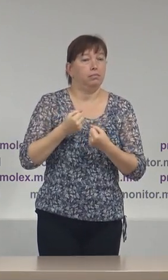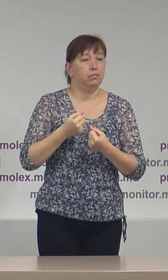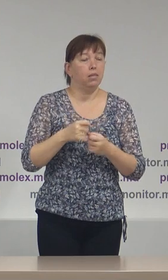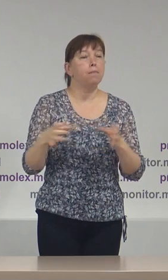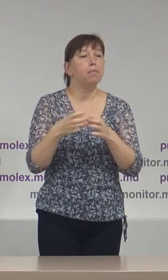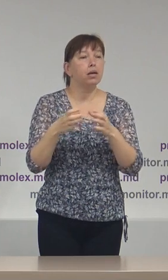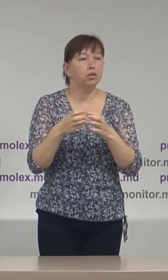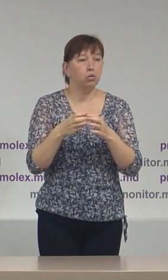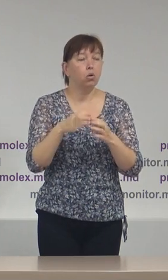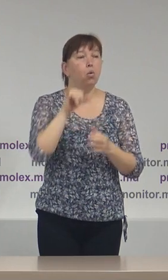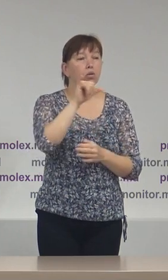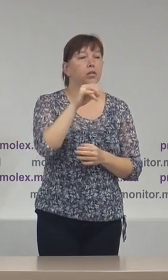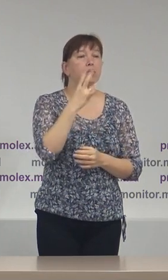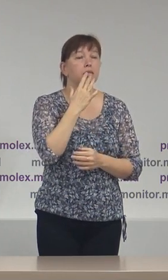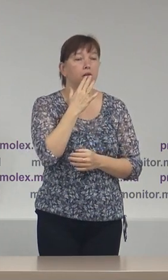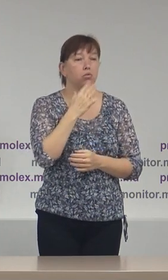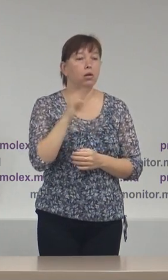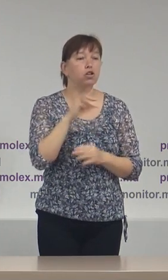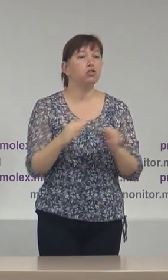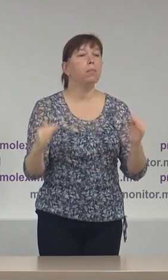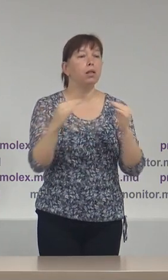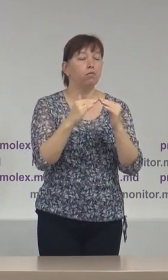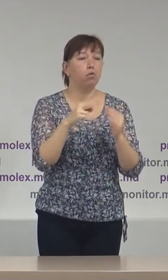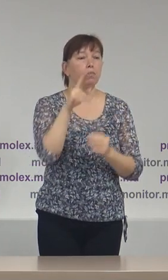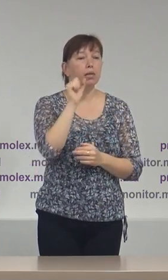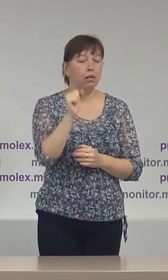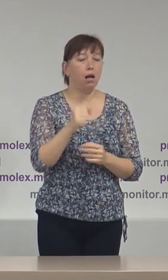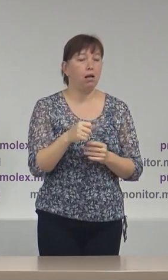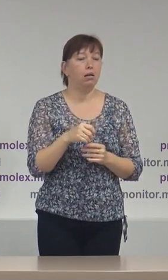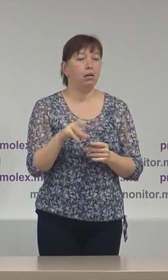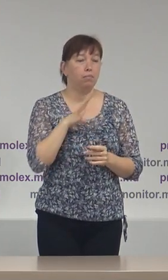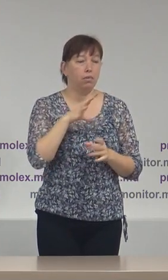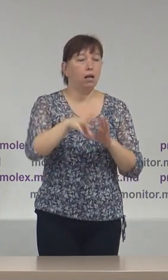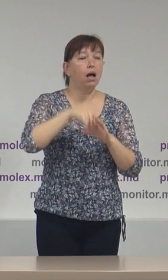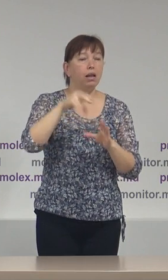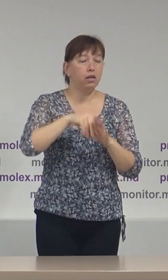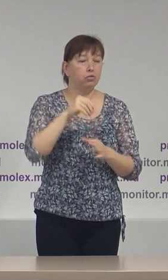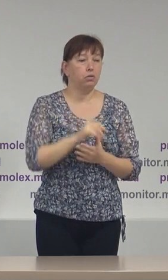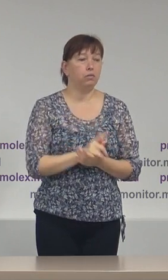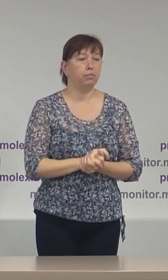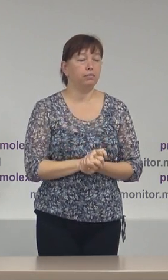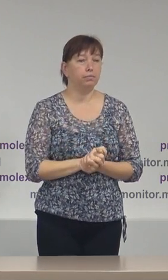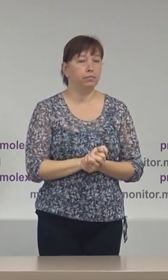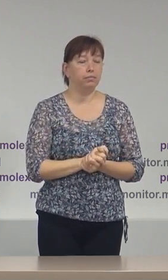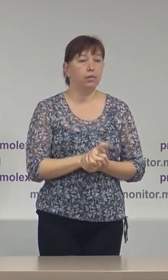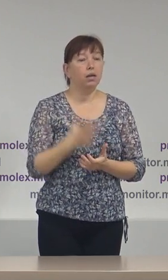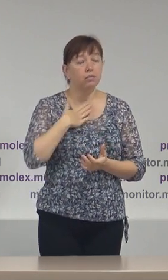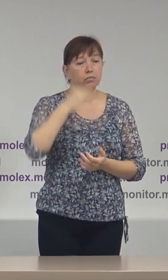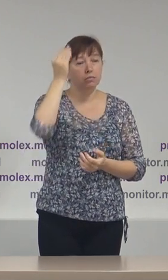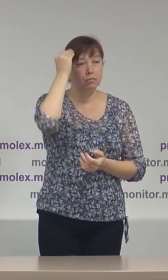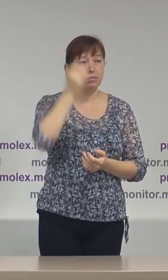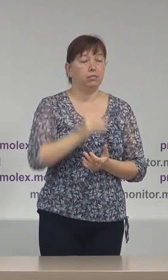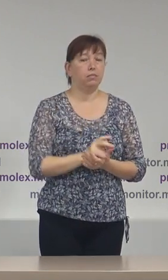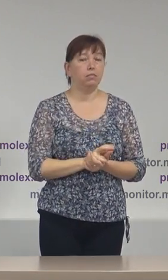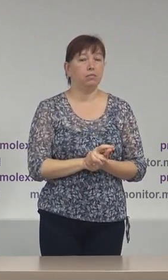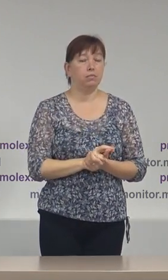partidilor unității naționale și platformei, da, în campanie organizată de dumneavoastră. Din punctul nostru de vedere,